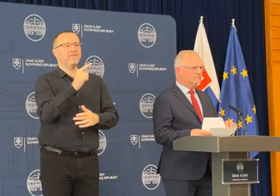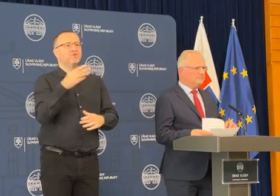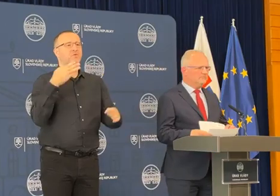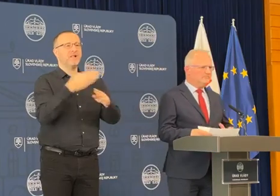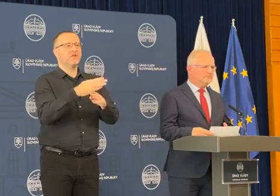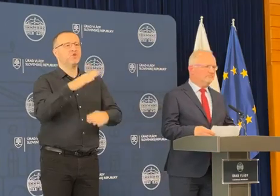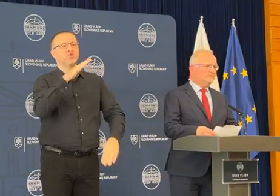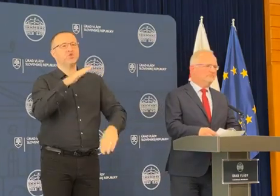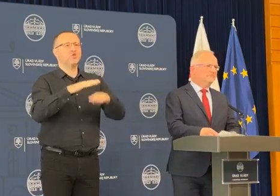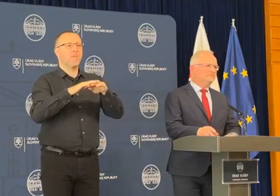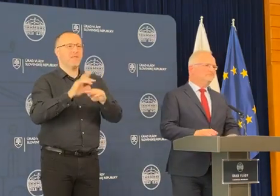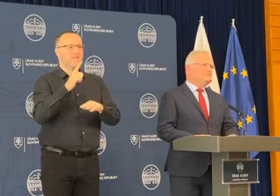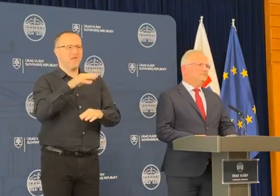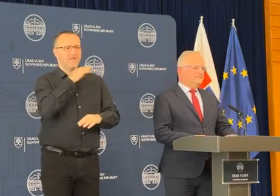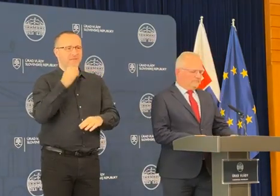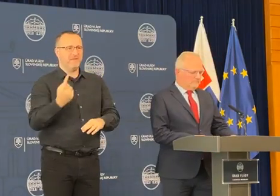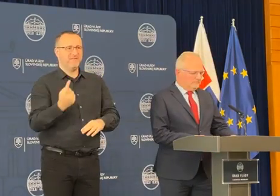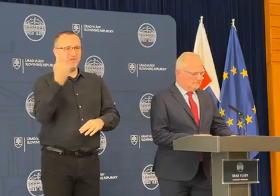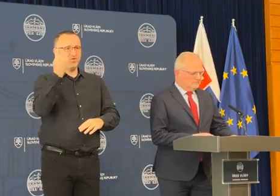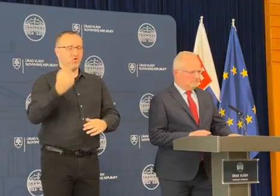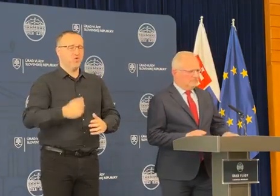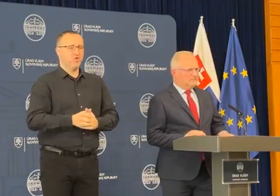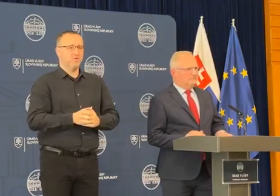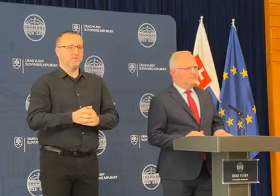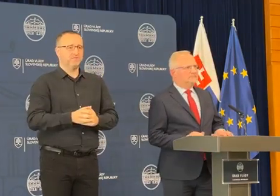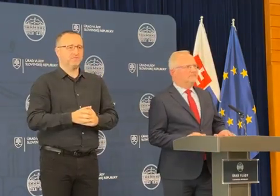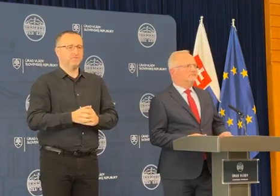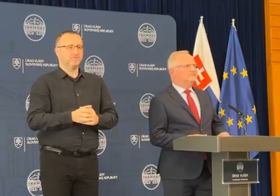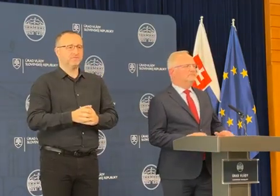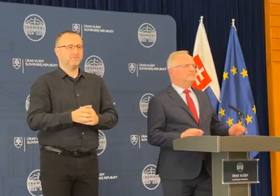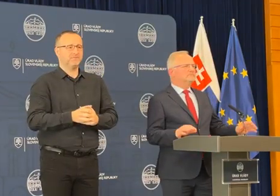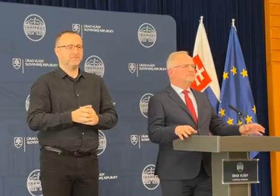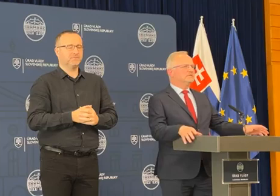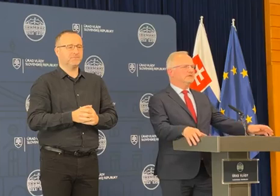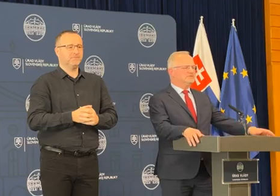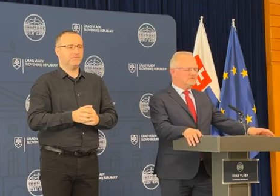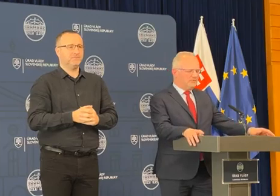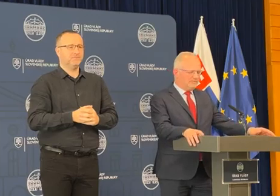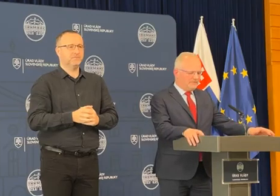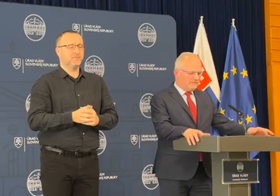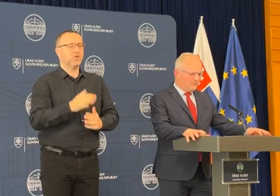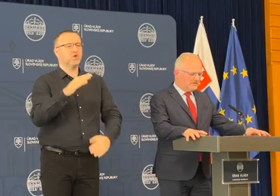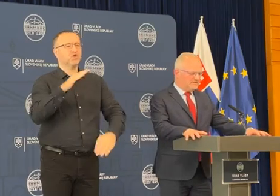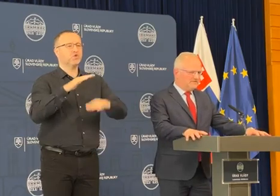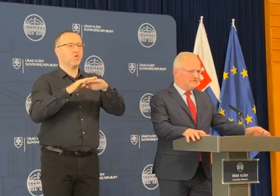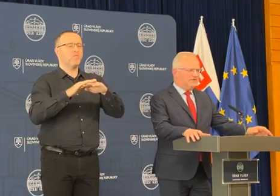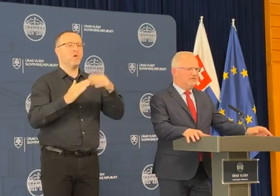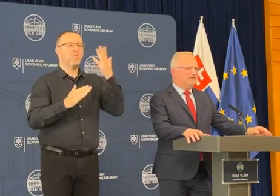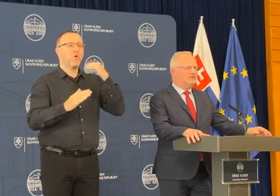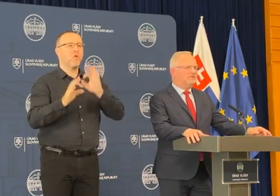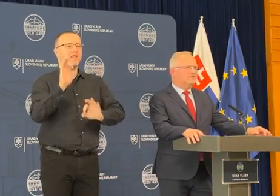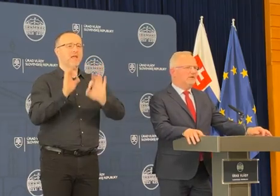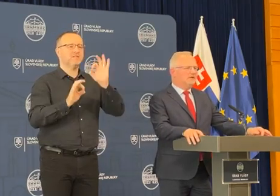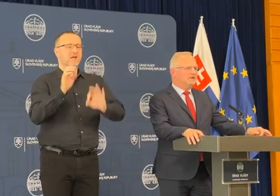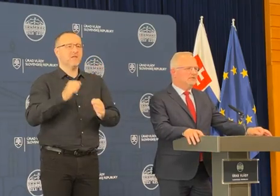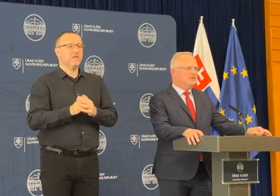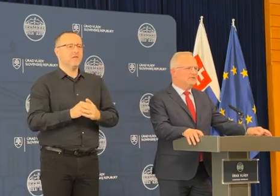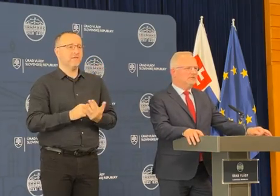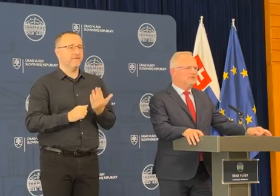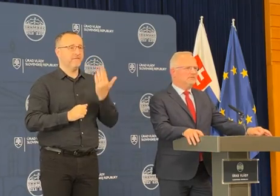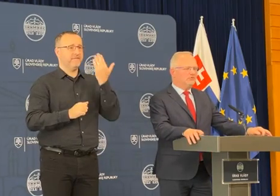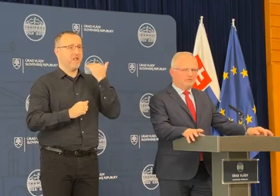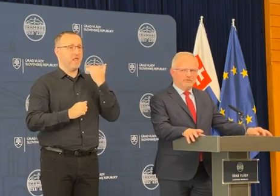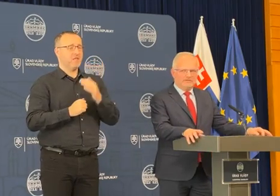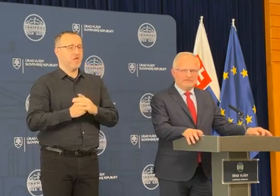To je tu 699 eur za energiu. Ten strop bol nastavený v Lani